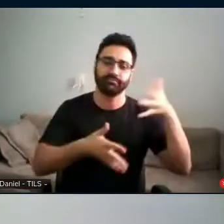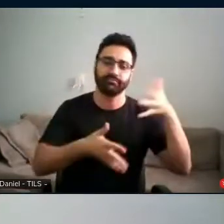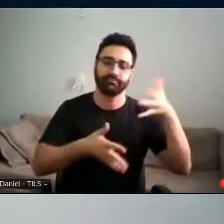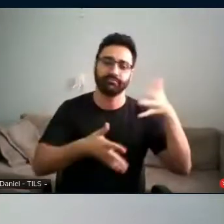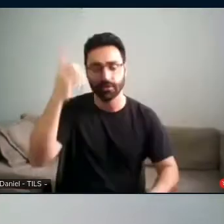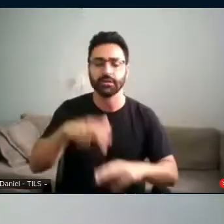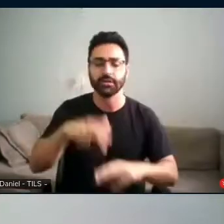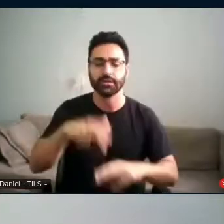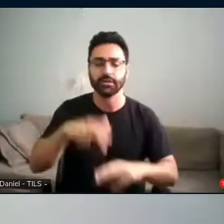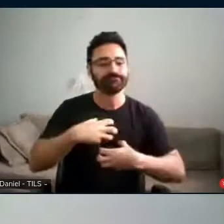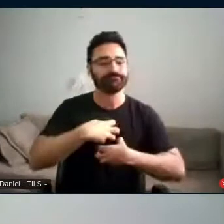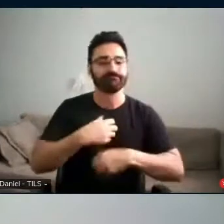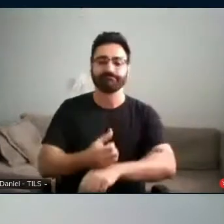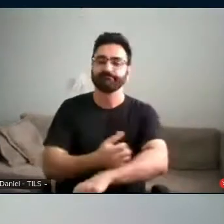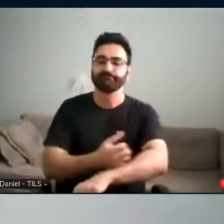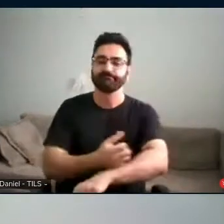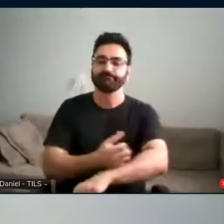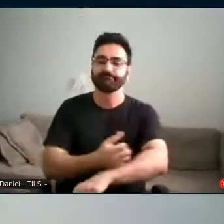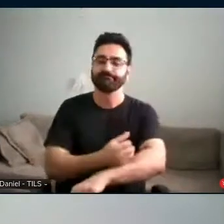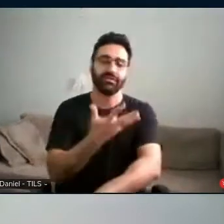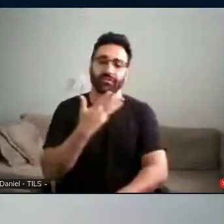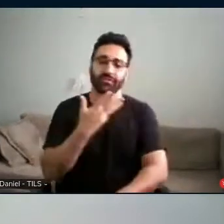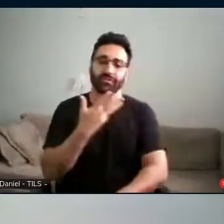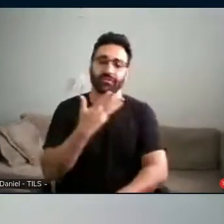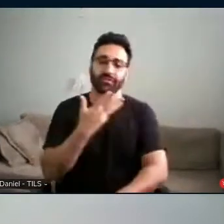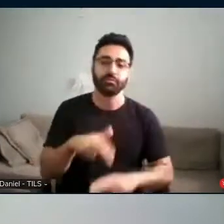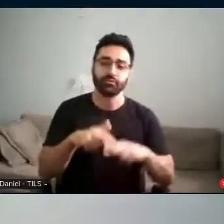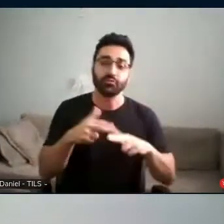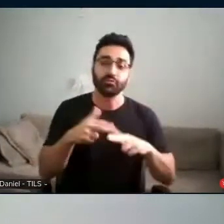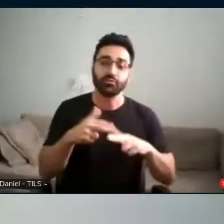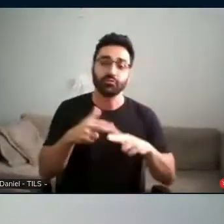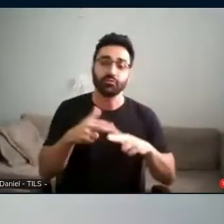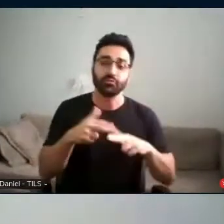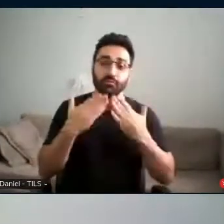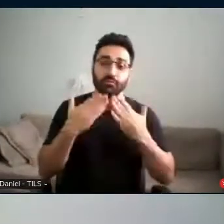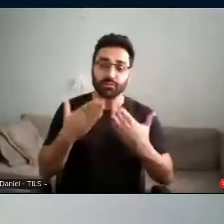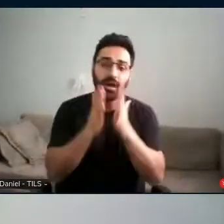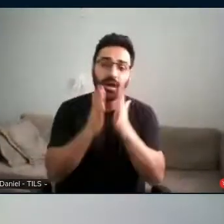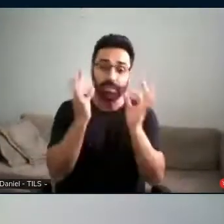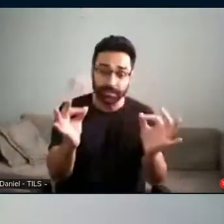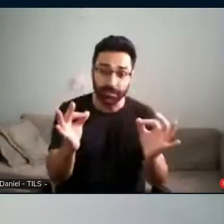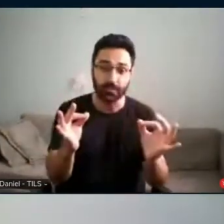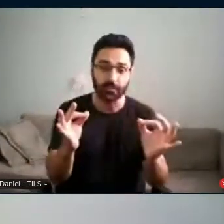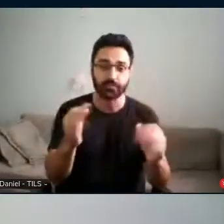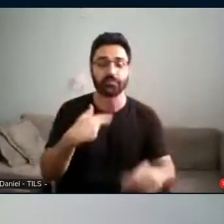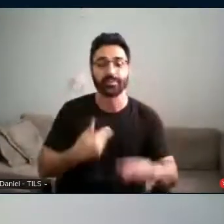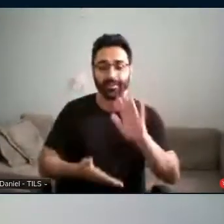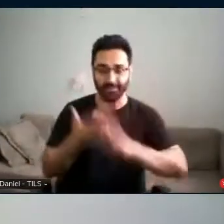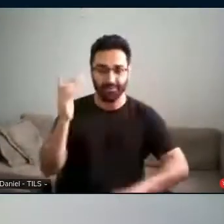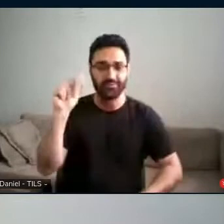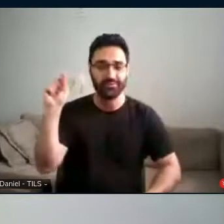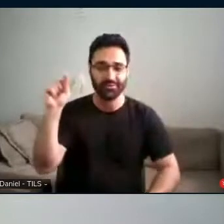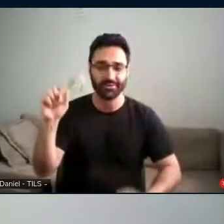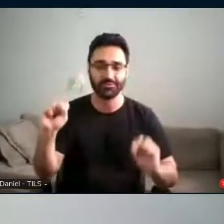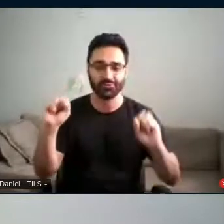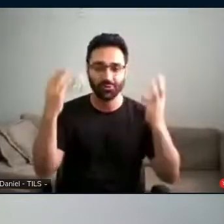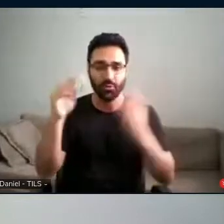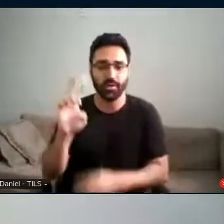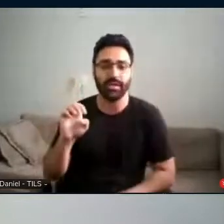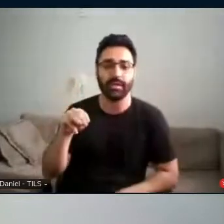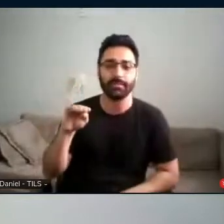isso eu acho fantástico, por isso, eu presto muita atenção, Daniel, nas traduções, quando eu fui ao show do Emicida, recentemente,